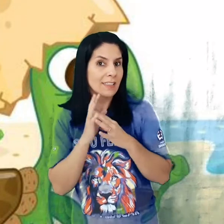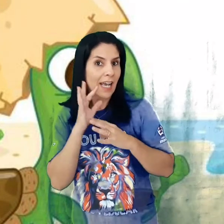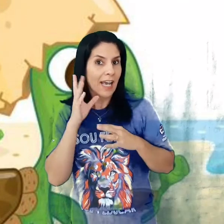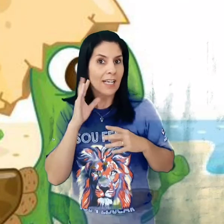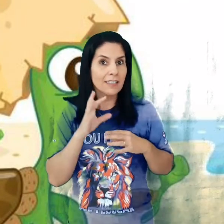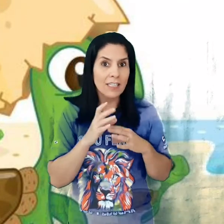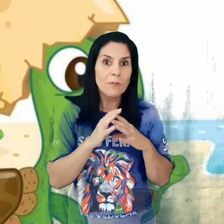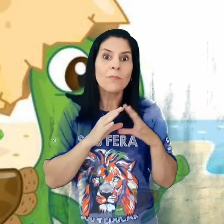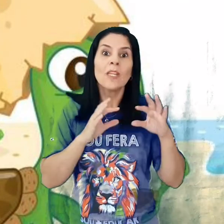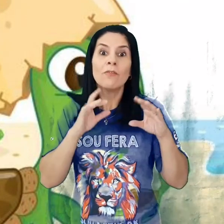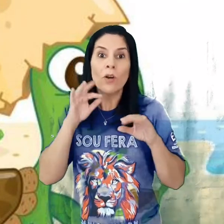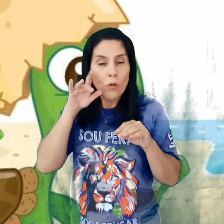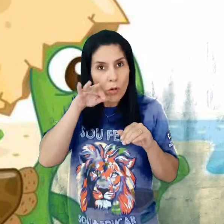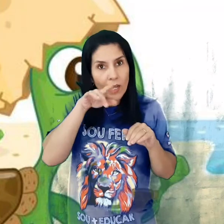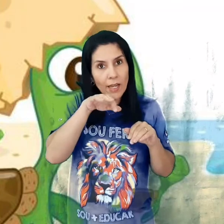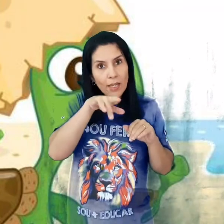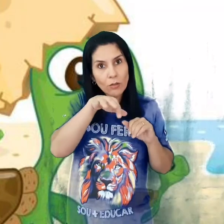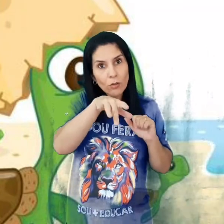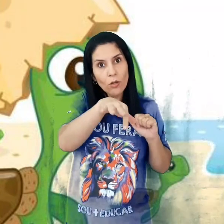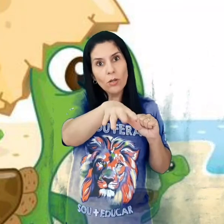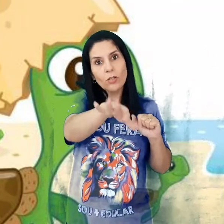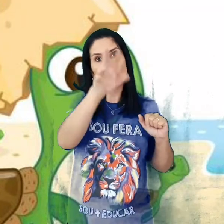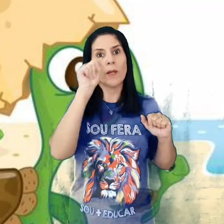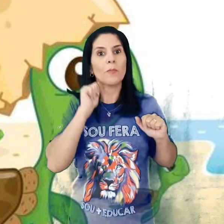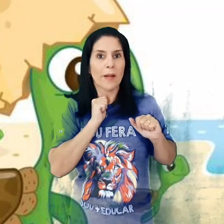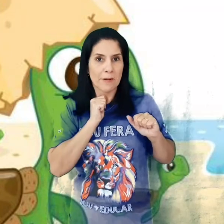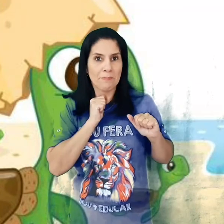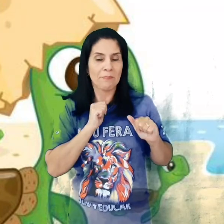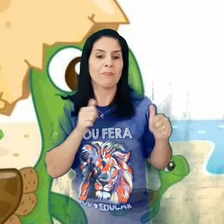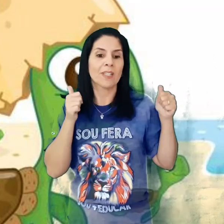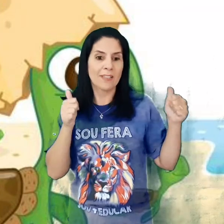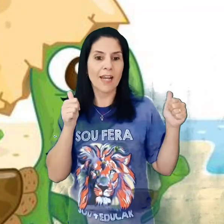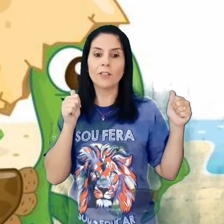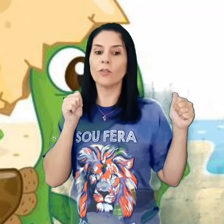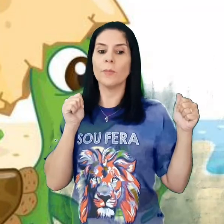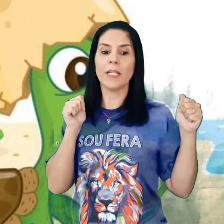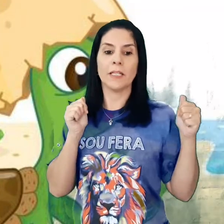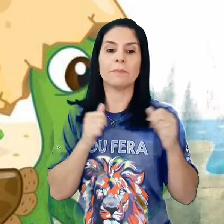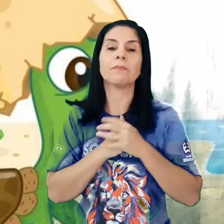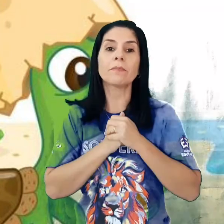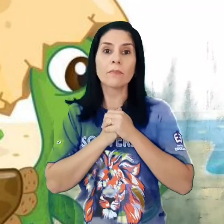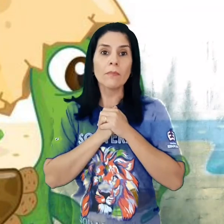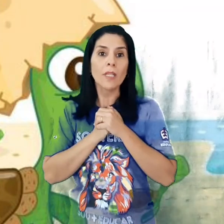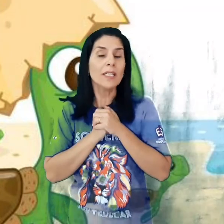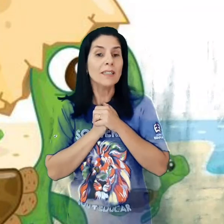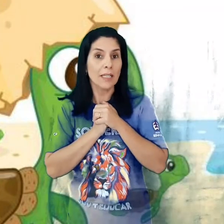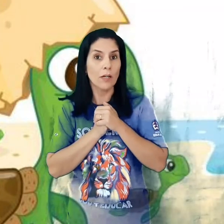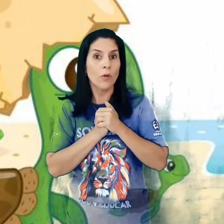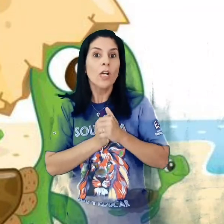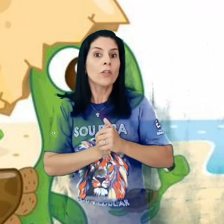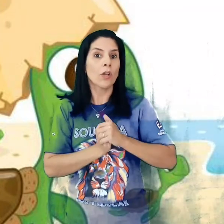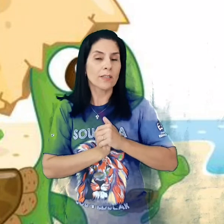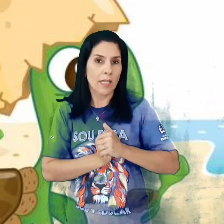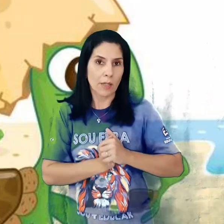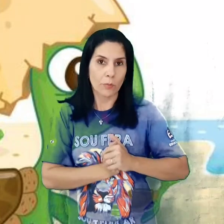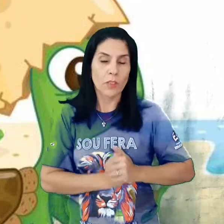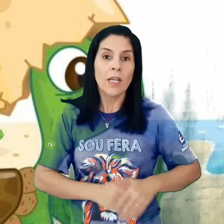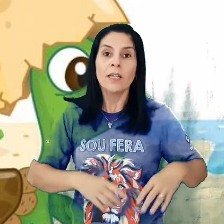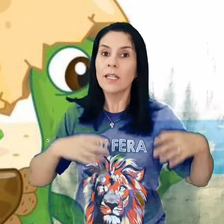nascem e vão correndo todos para o mar. Certo, turminha? Então, nós temos que